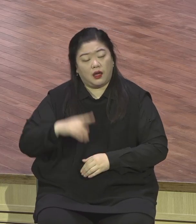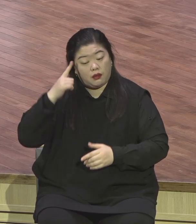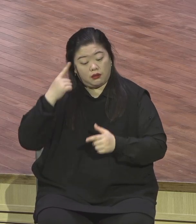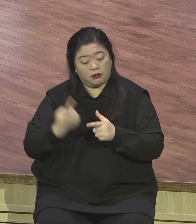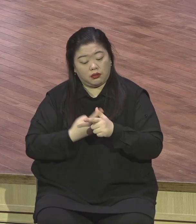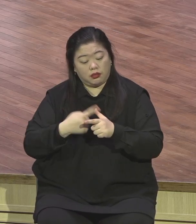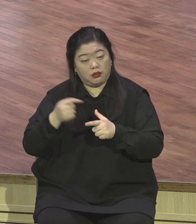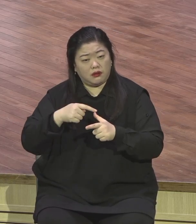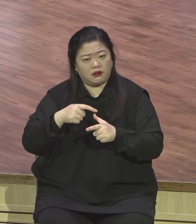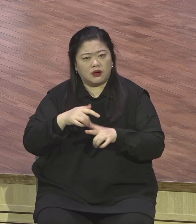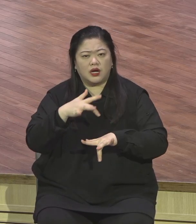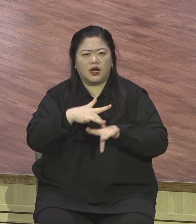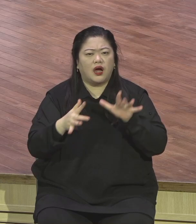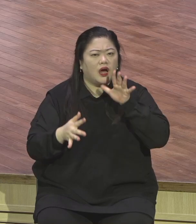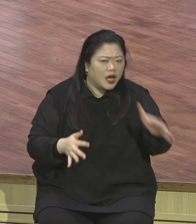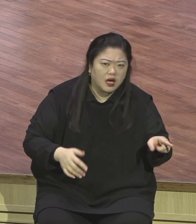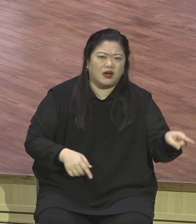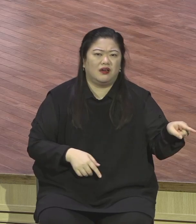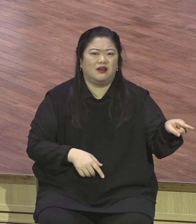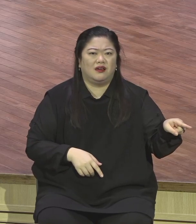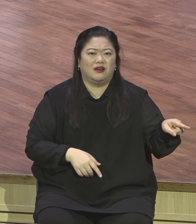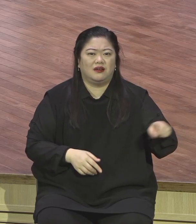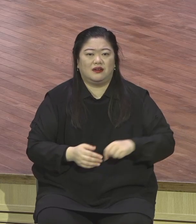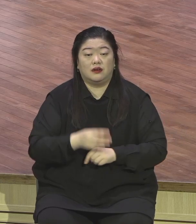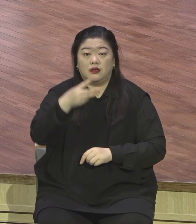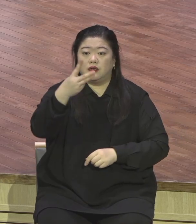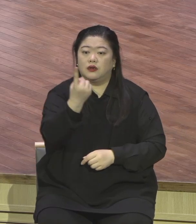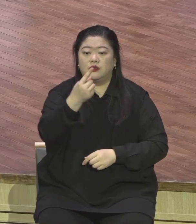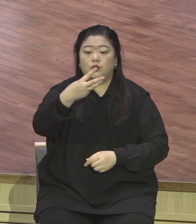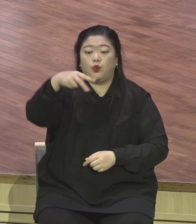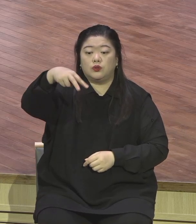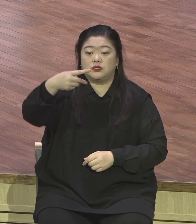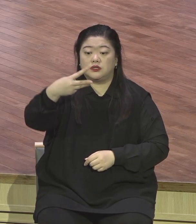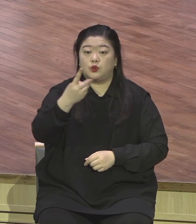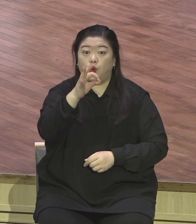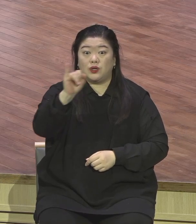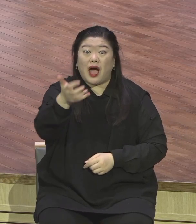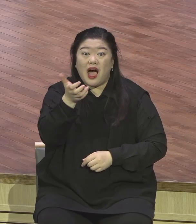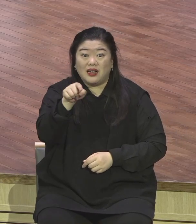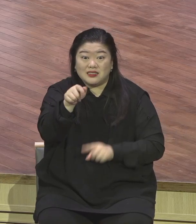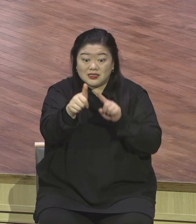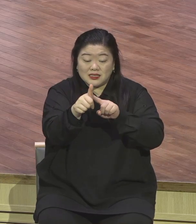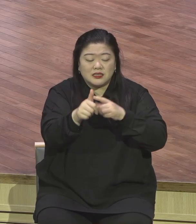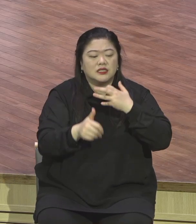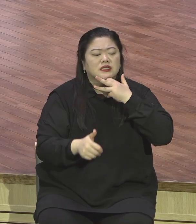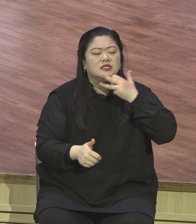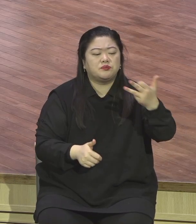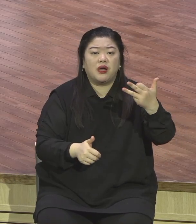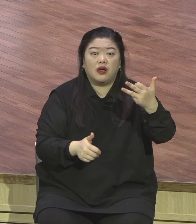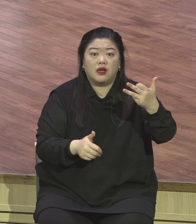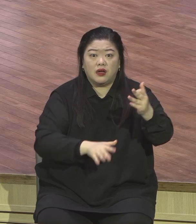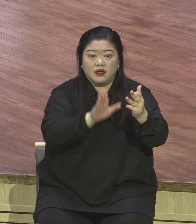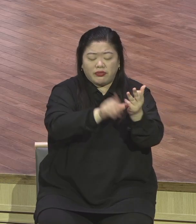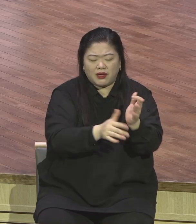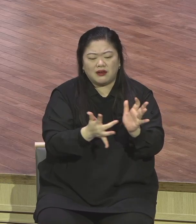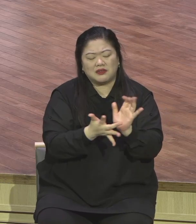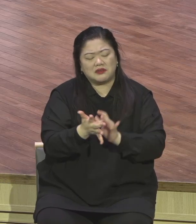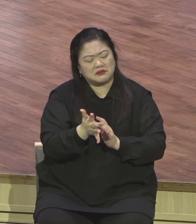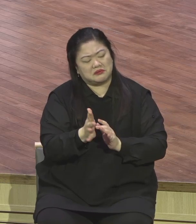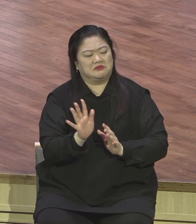얼마나 그 기간 동안 당했어요. 평생을 그냥 말로 당해버렸다. 여러분들이 영적으로 사단에게 당하면 안